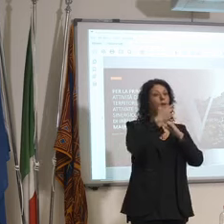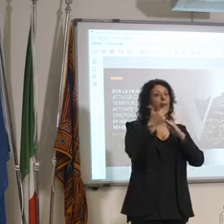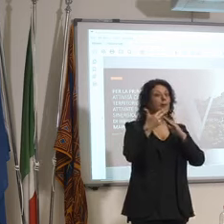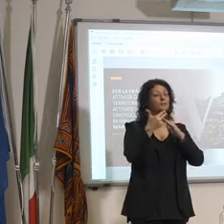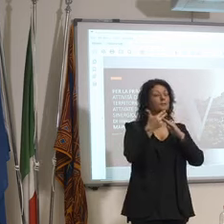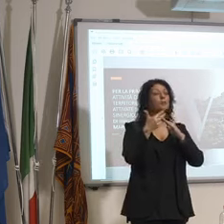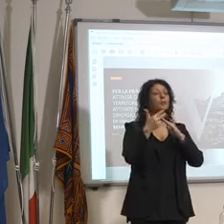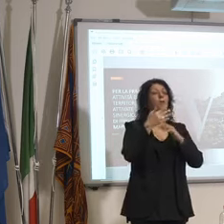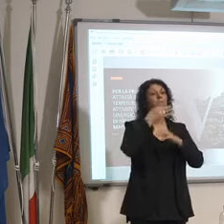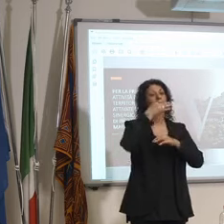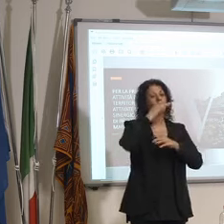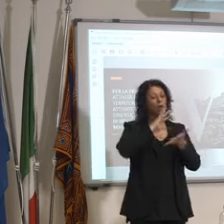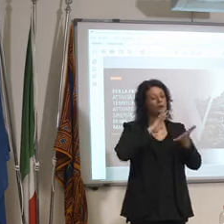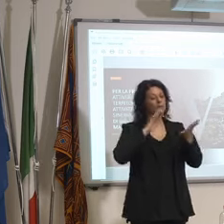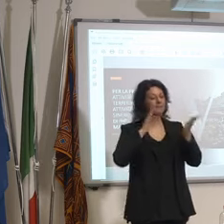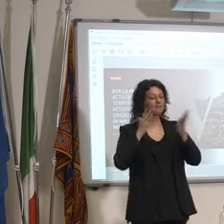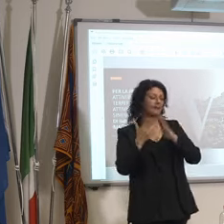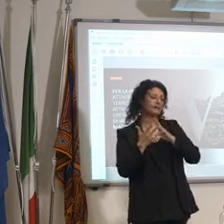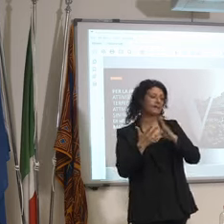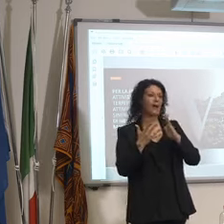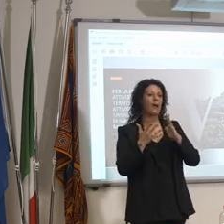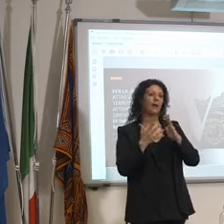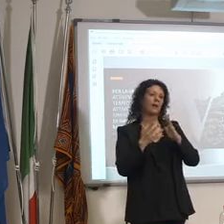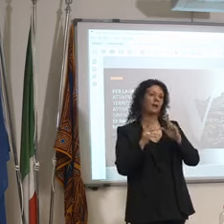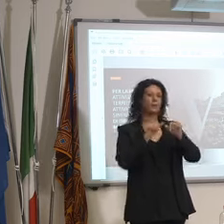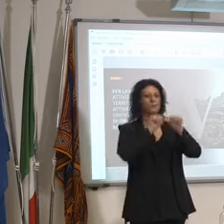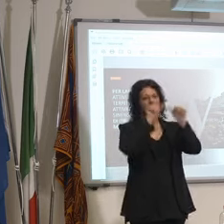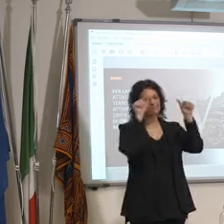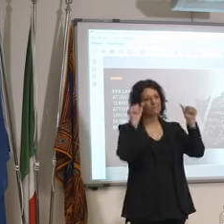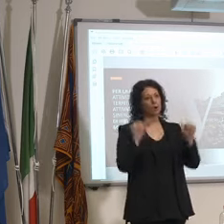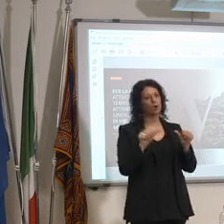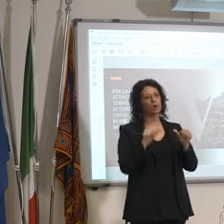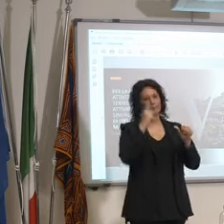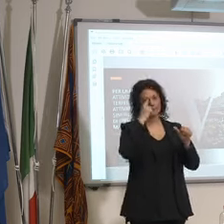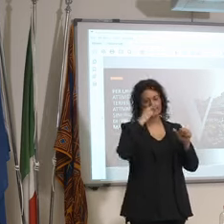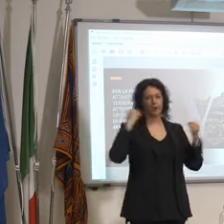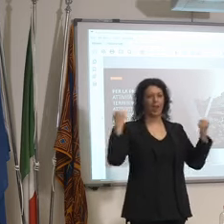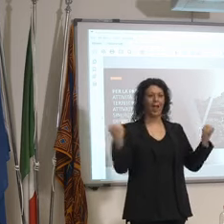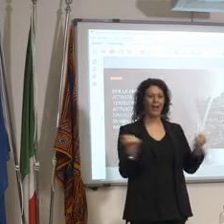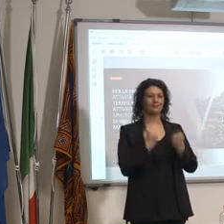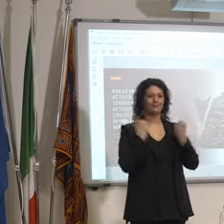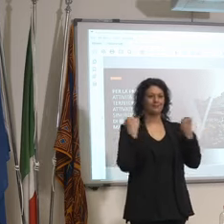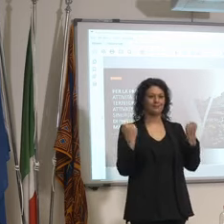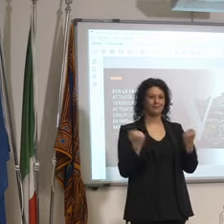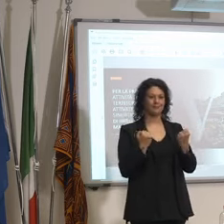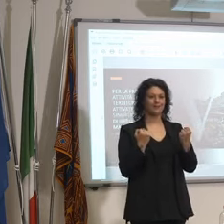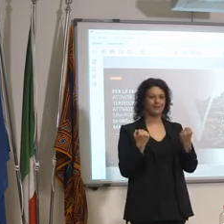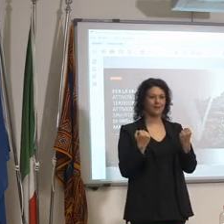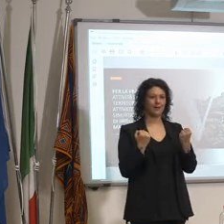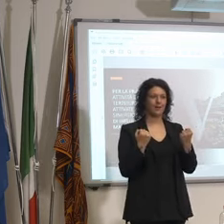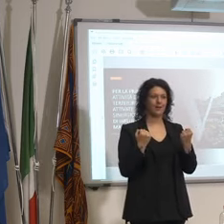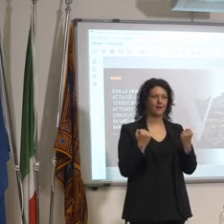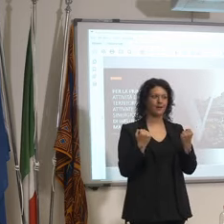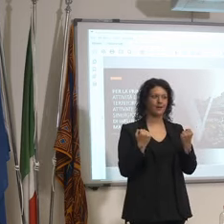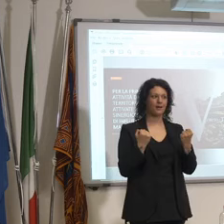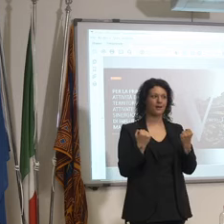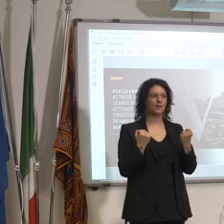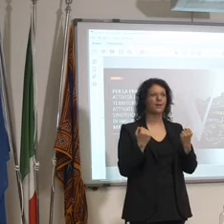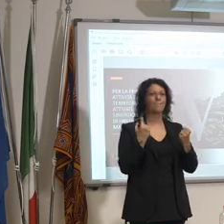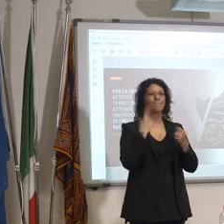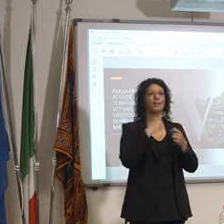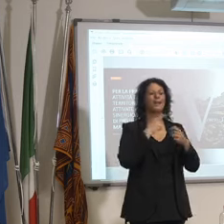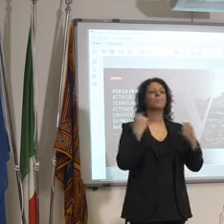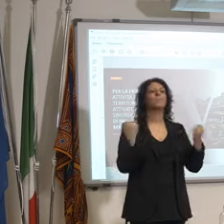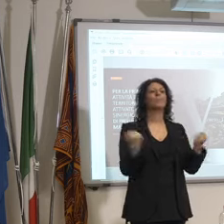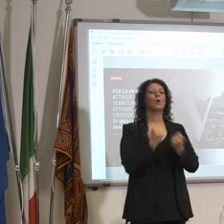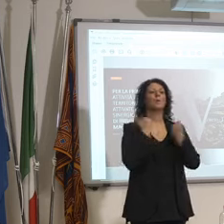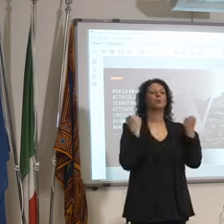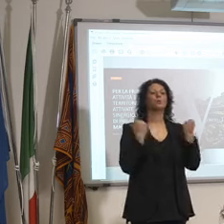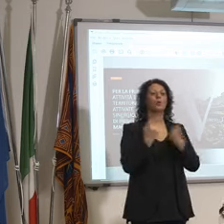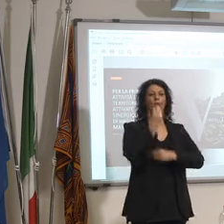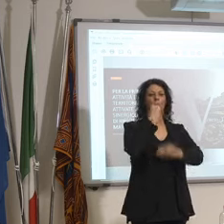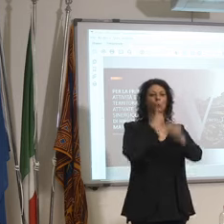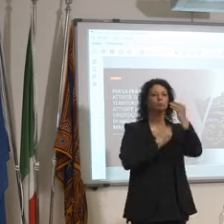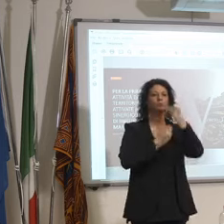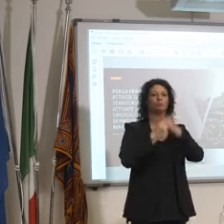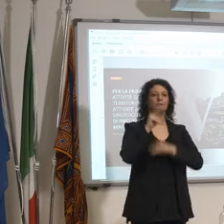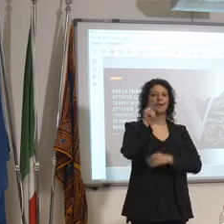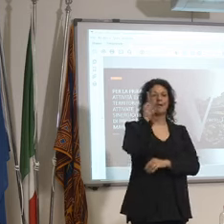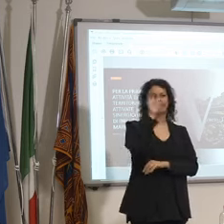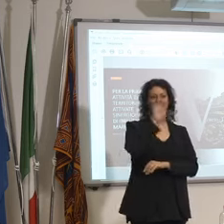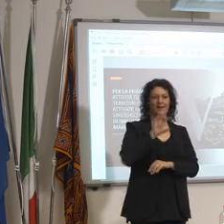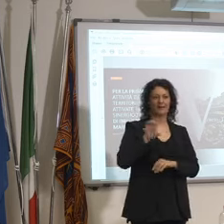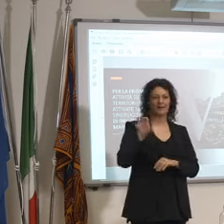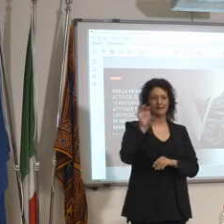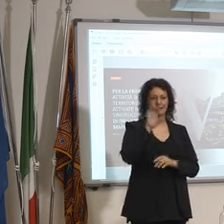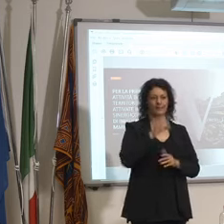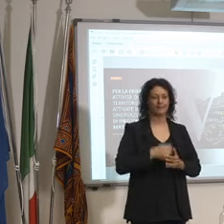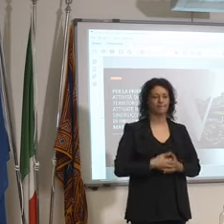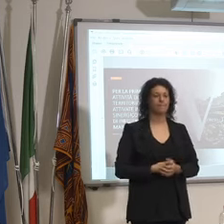domestica che potrebbe aiutare moltissimo oltre a promuovere la vera cucina si per